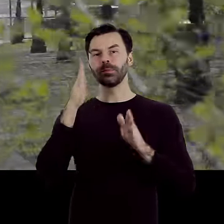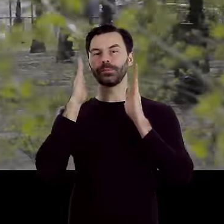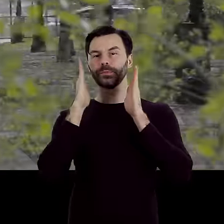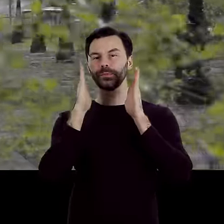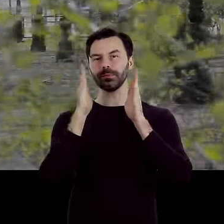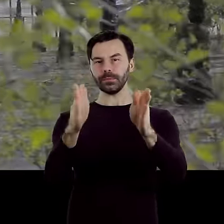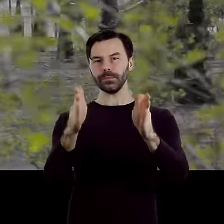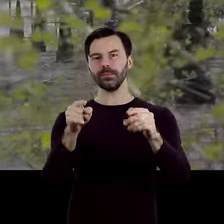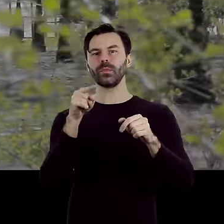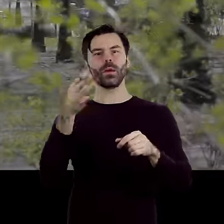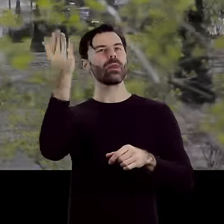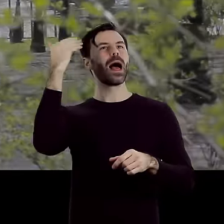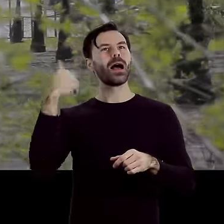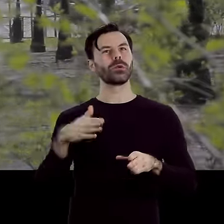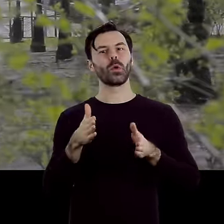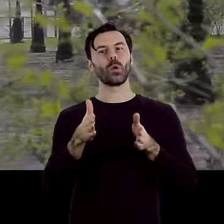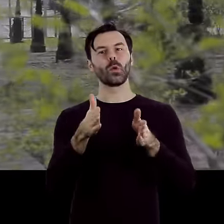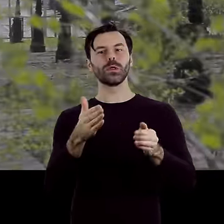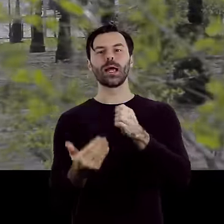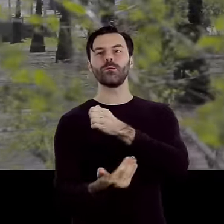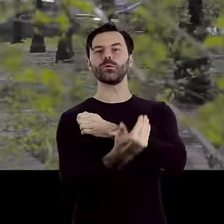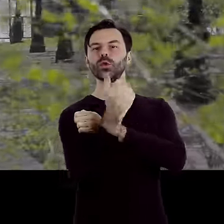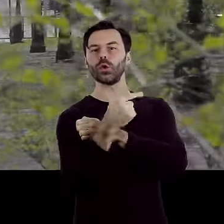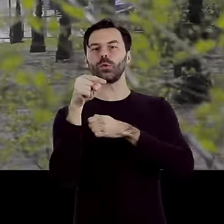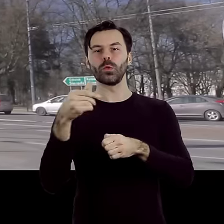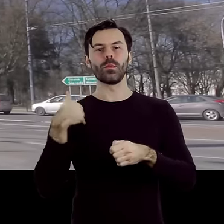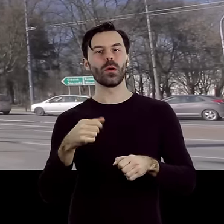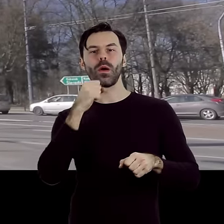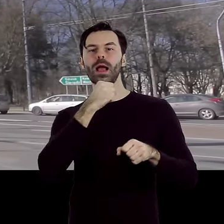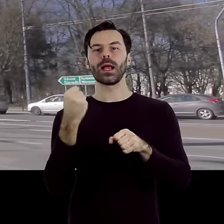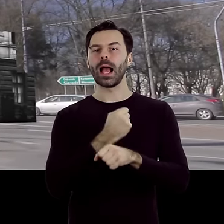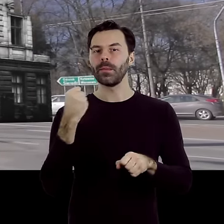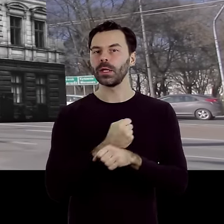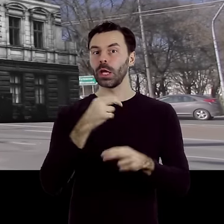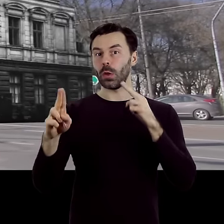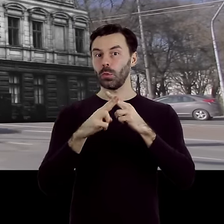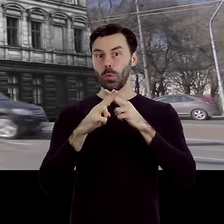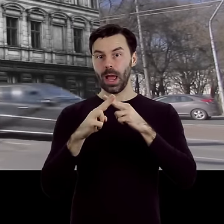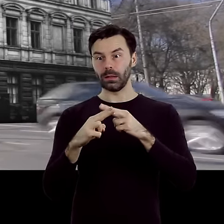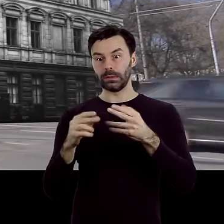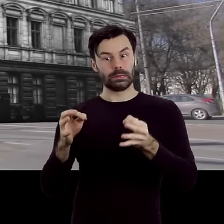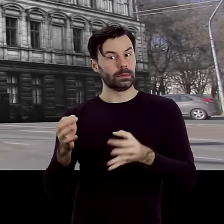wyznaczono w śladzie dawnej ulicy wschodniej. Tu stały kamienice pod numerami, których obecnie nie ma.